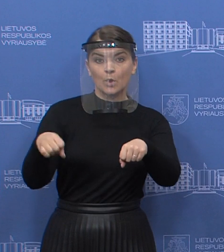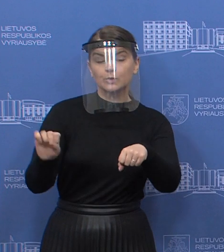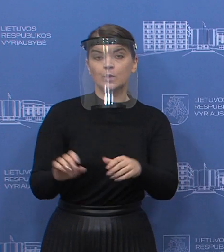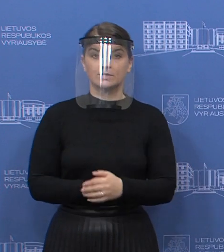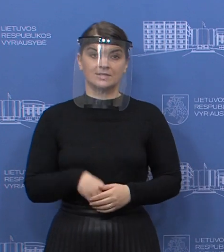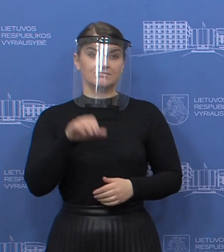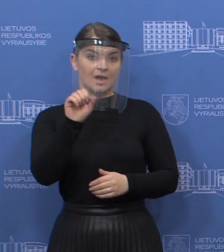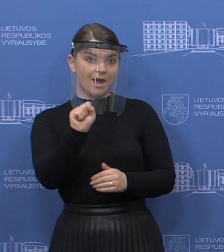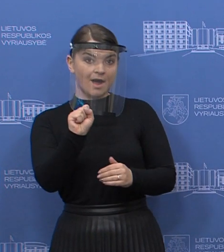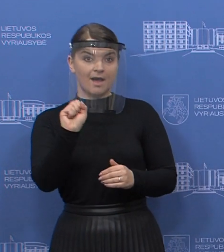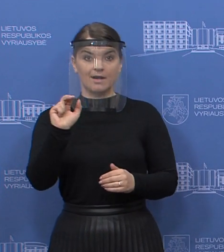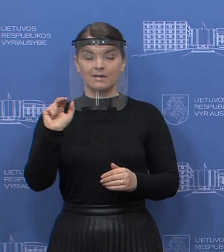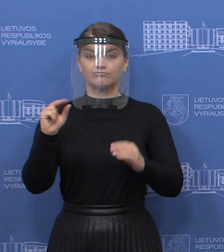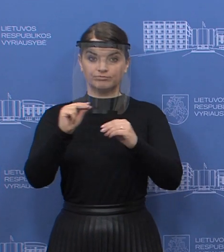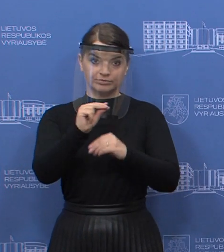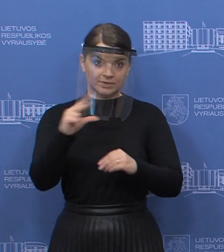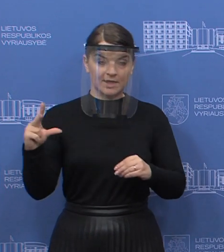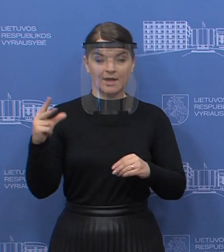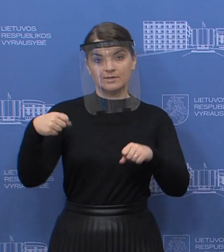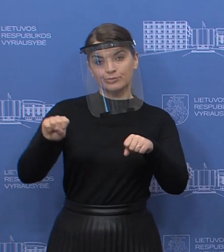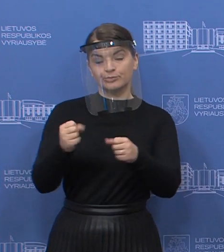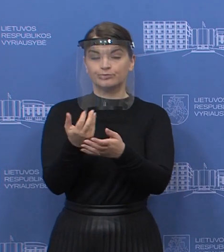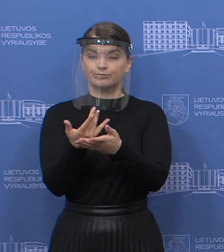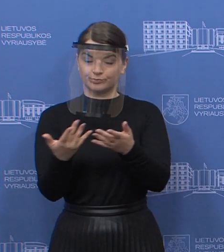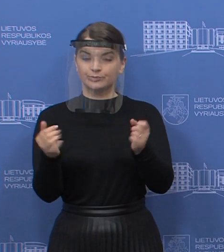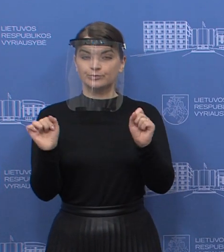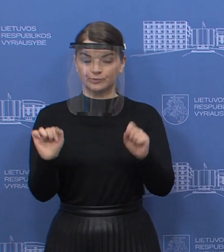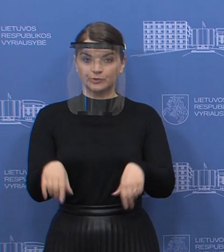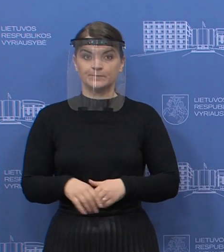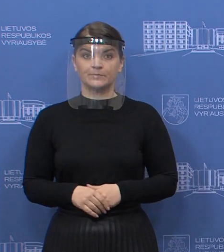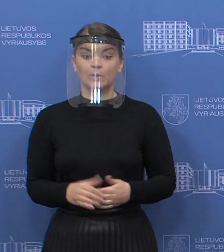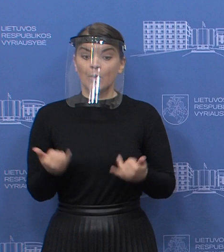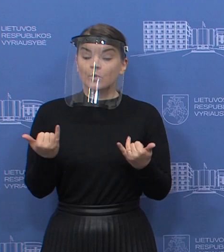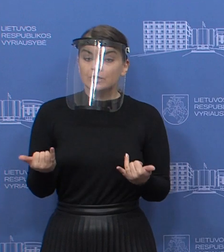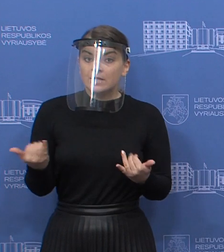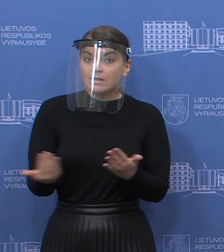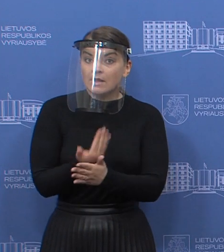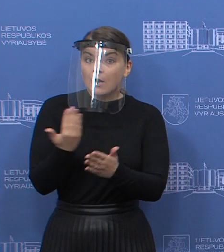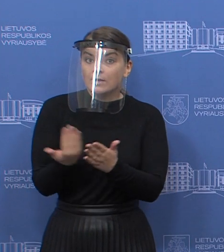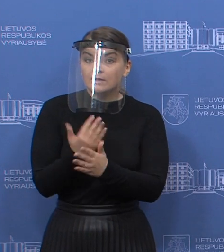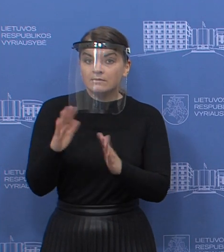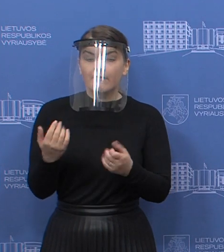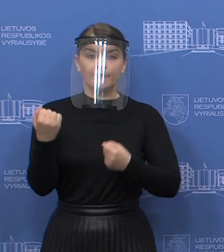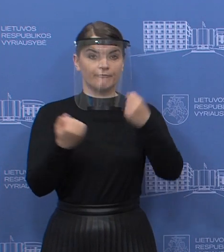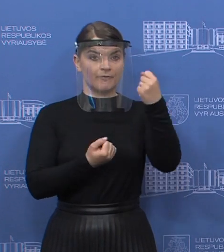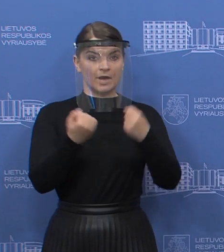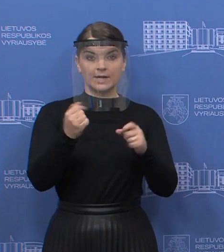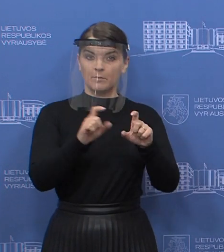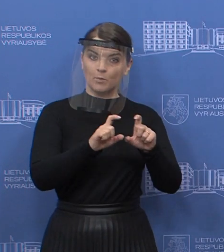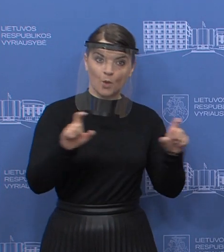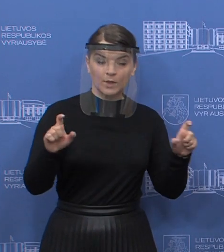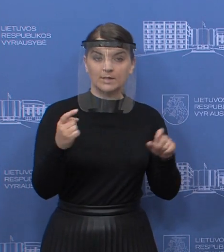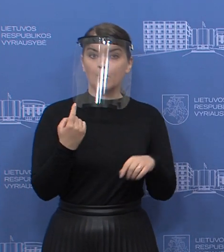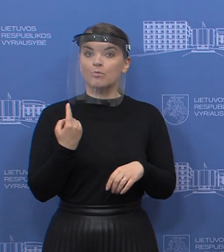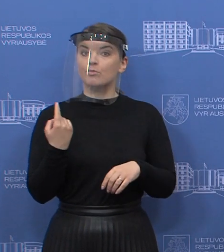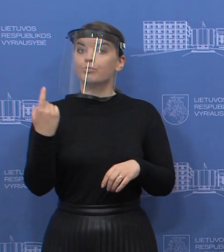kategorijų įvairių, transporto priemonių mokymą, bet žinia, kuria norėčiau šiandien irgi pasakyti, vairaimų mokykloms, tai nuosekančio